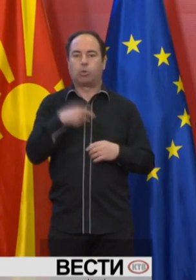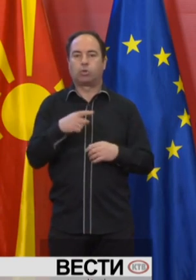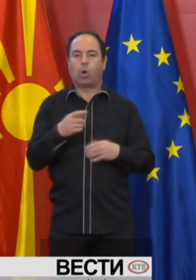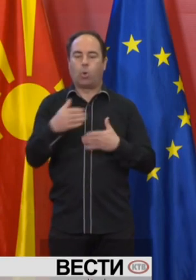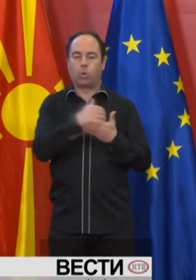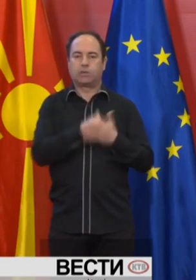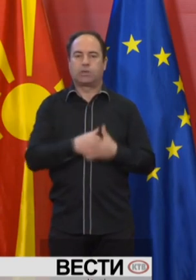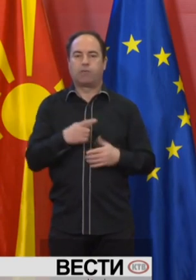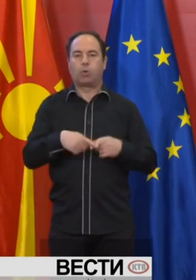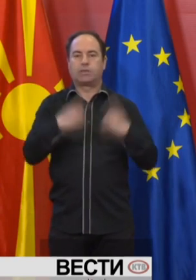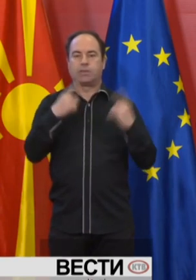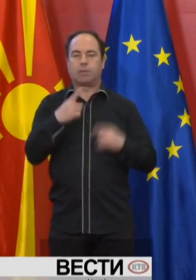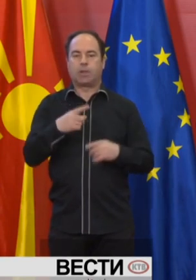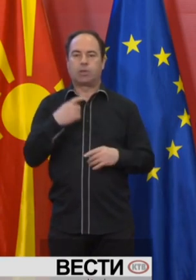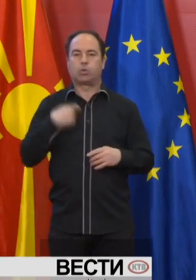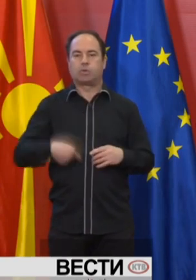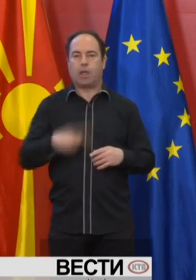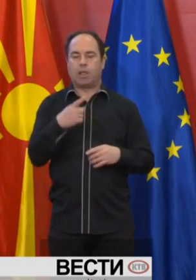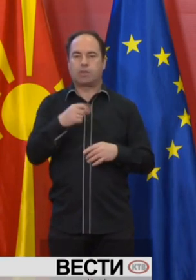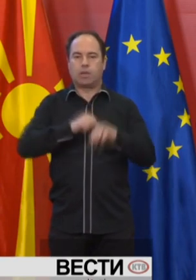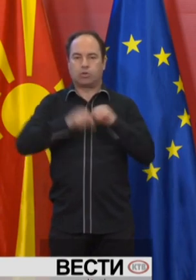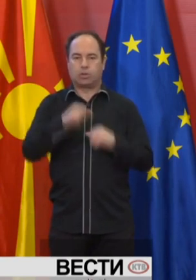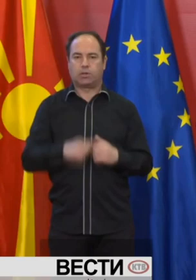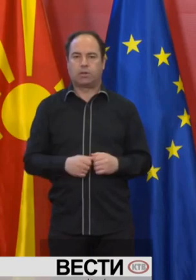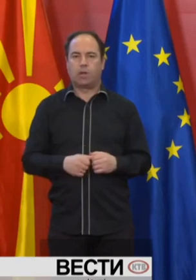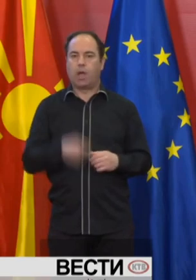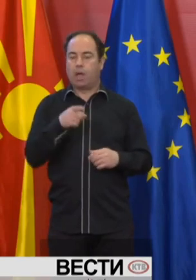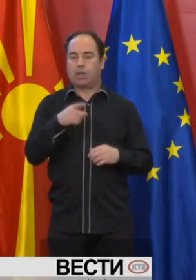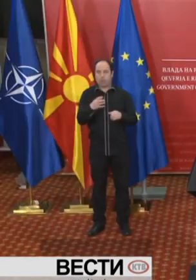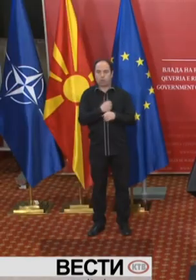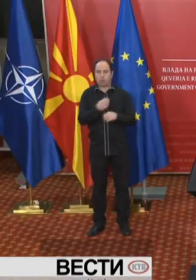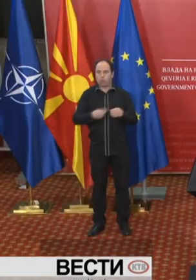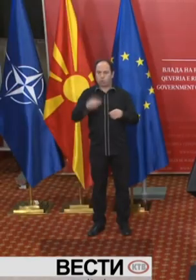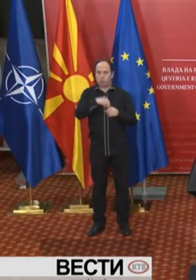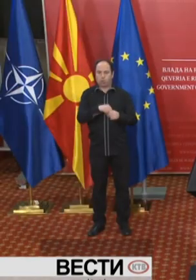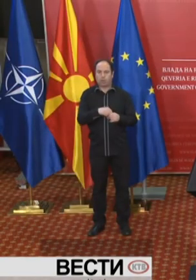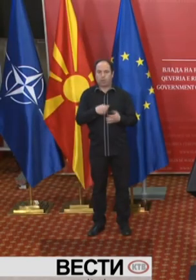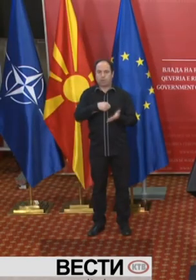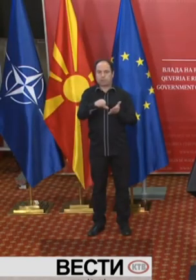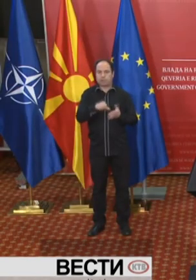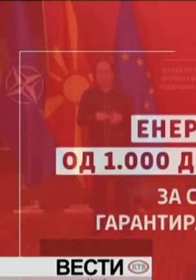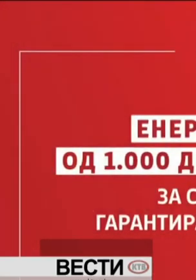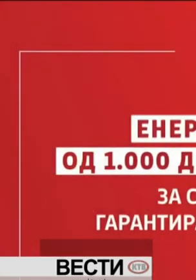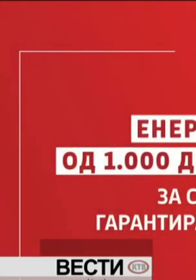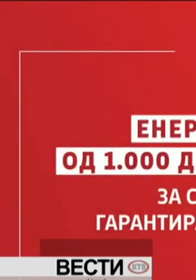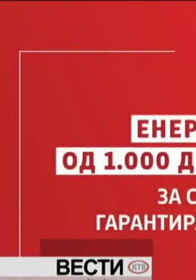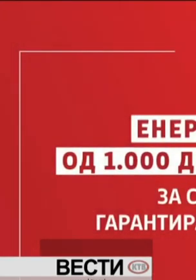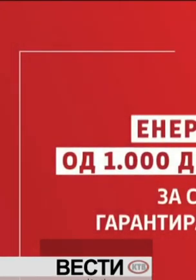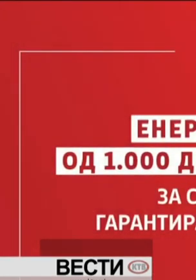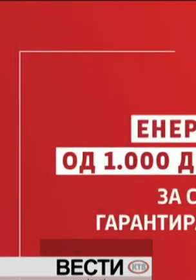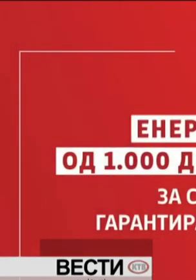корисници во системот на социална заштита. Тие ќе добиат дополнителна исплата на енергенси